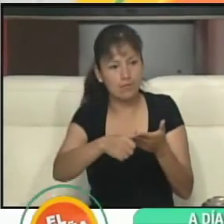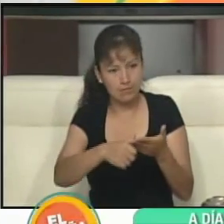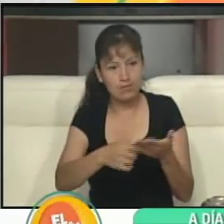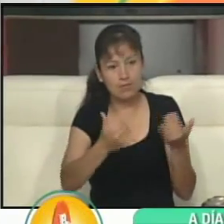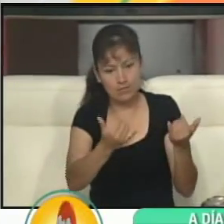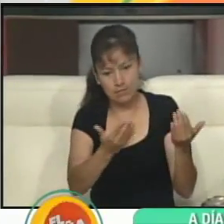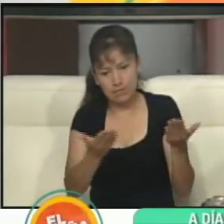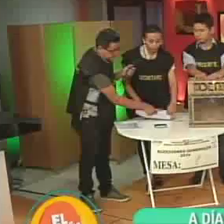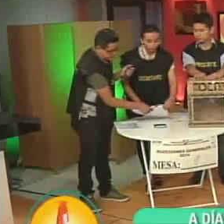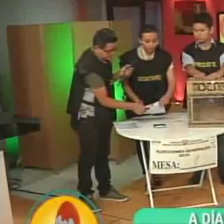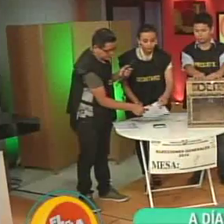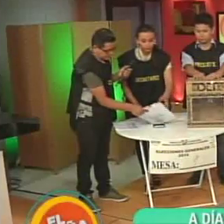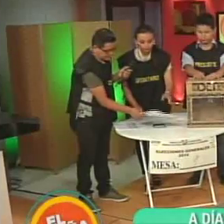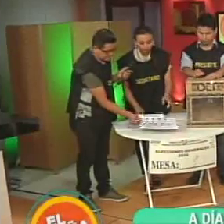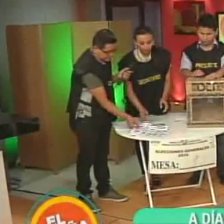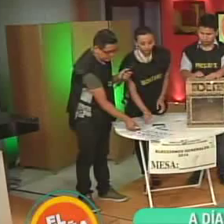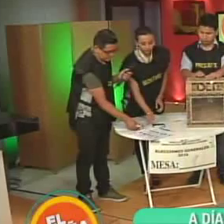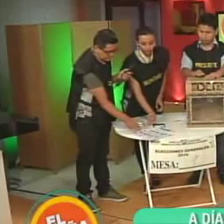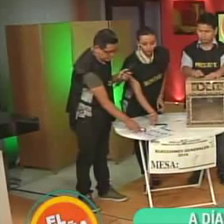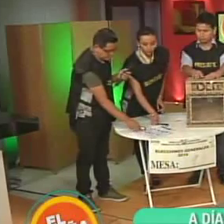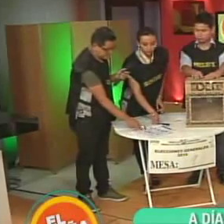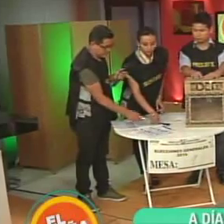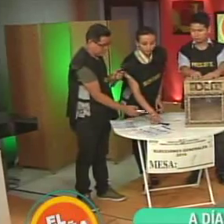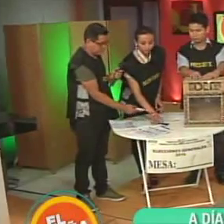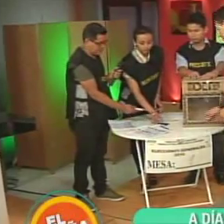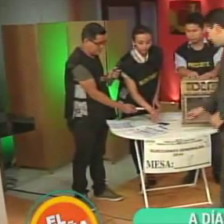caso voy a cruzarme un ratito con la cámara.